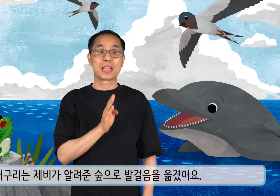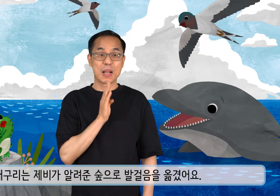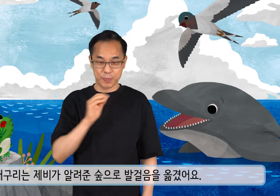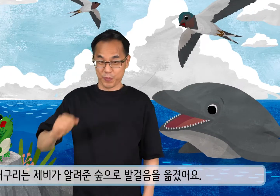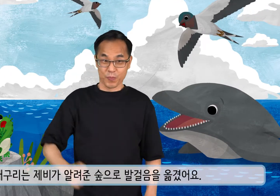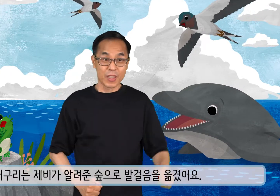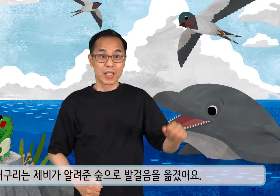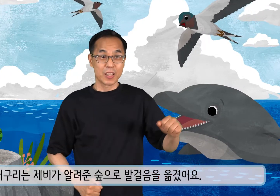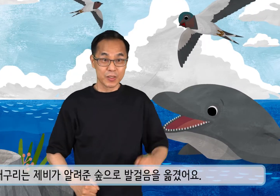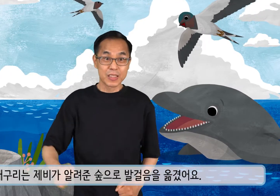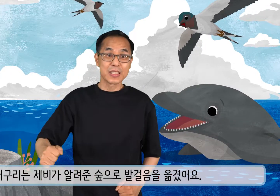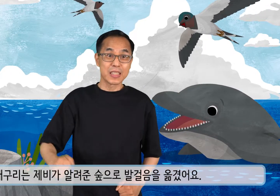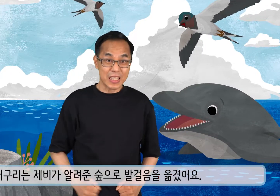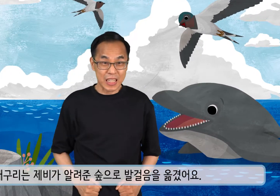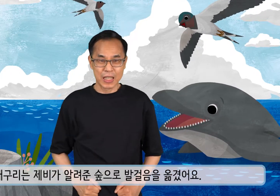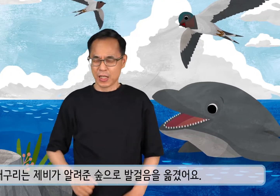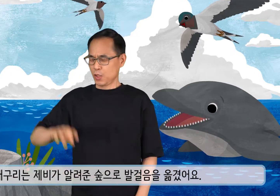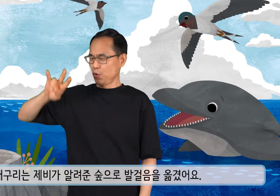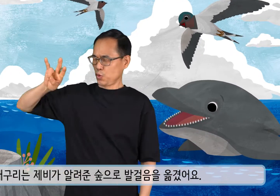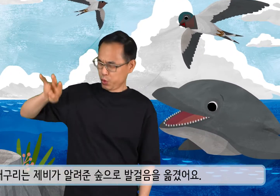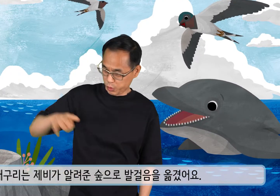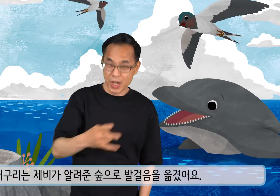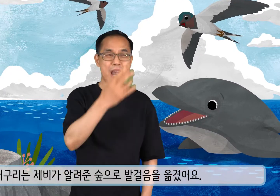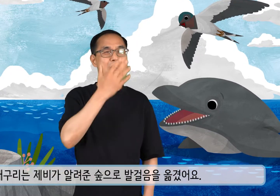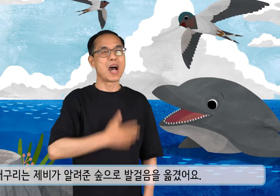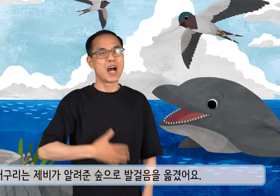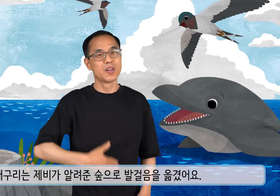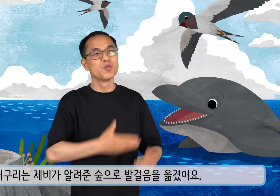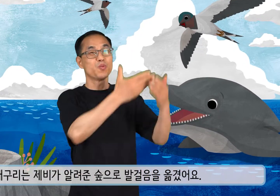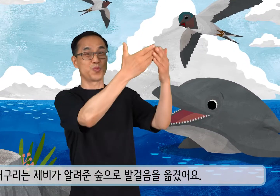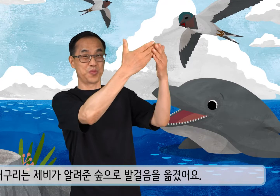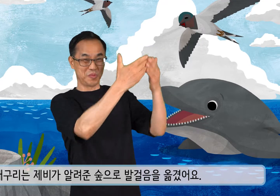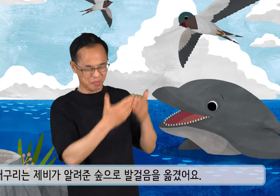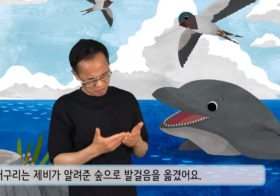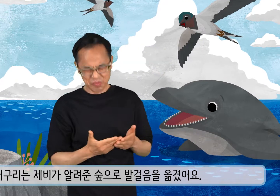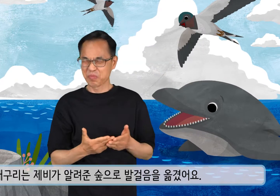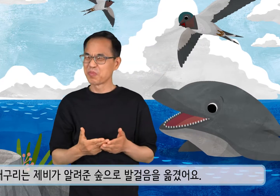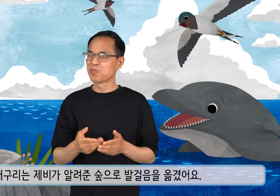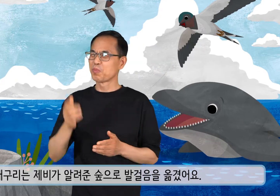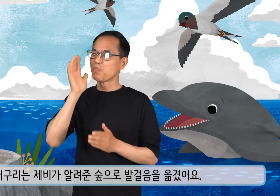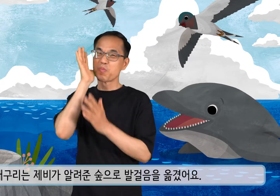참개구리는 제비가 알려준 숲으로 발걸음을 옮겼어요.